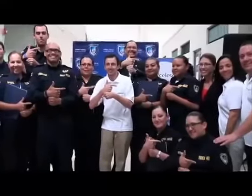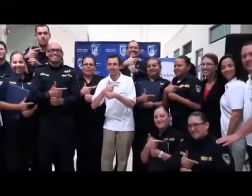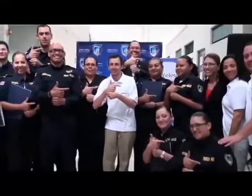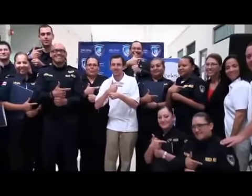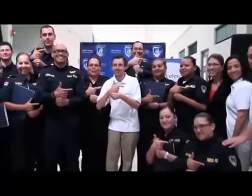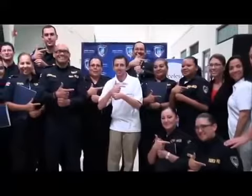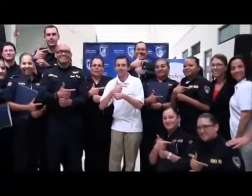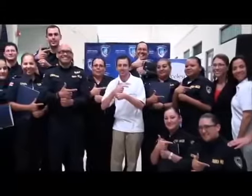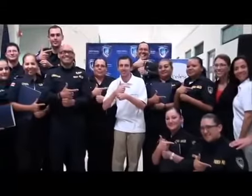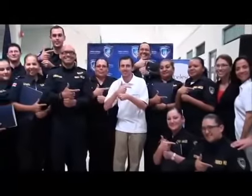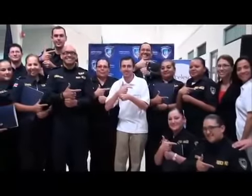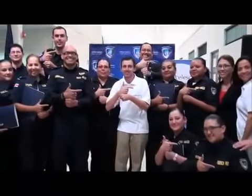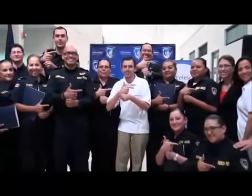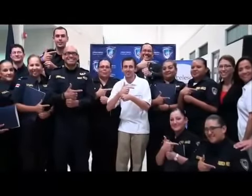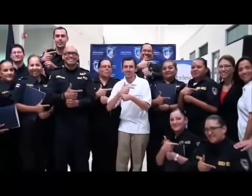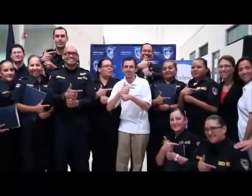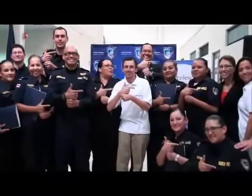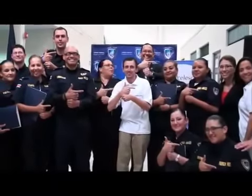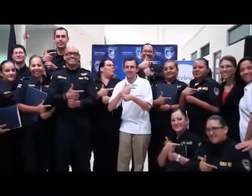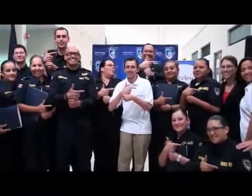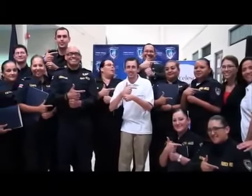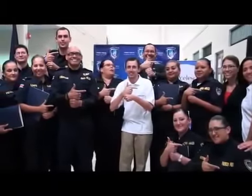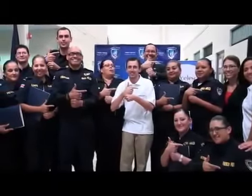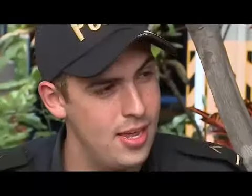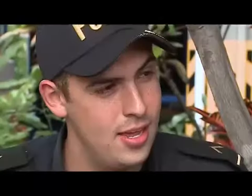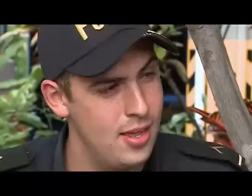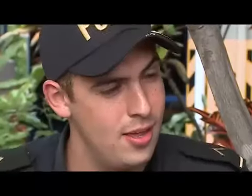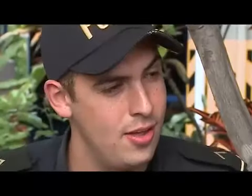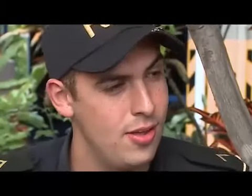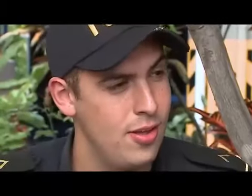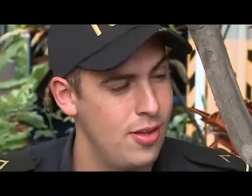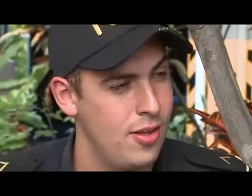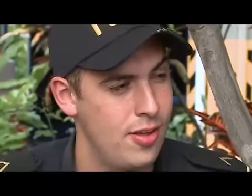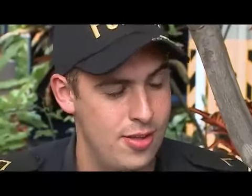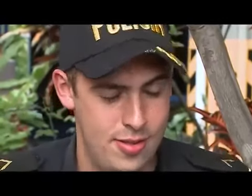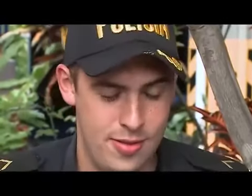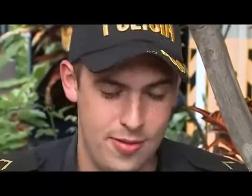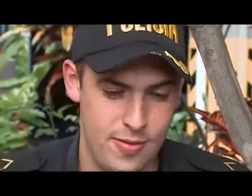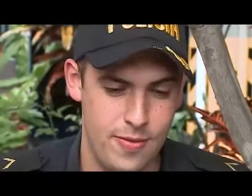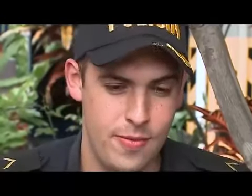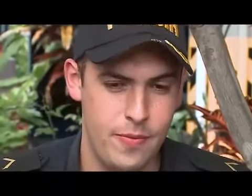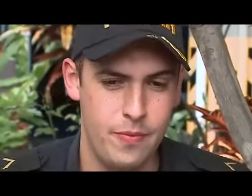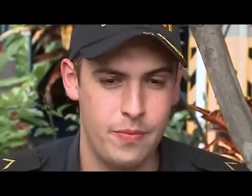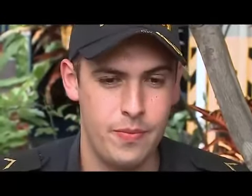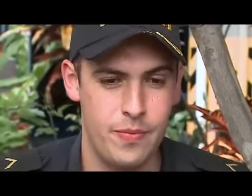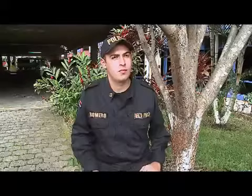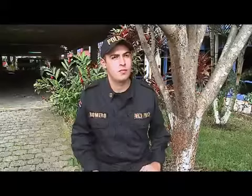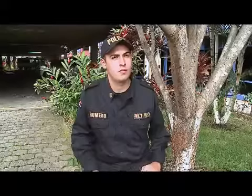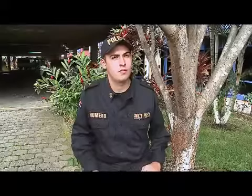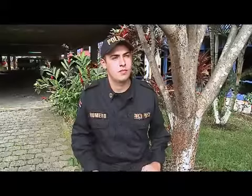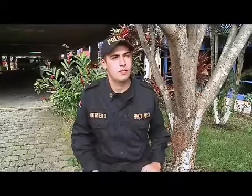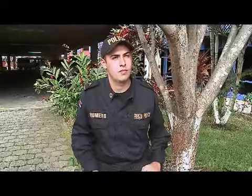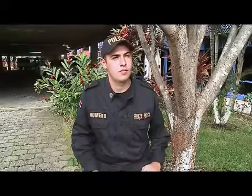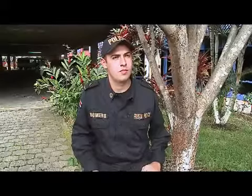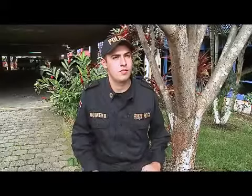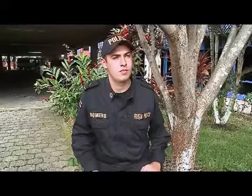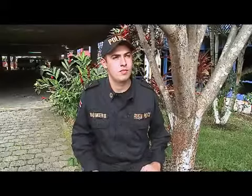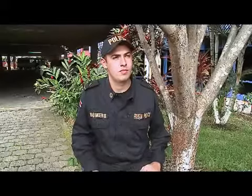Pública. Uno de ellos es Alonso Romero, quien desde niño quiso aprender el lenguaje de las señas, ya que su mamá es no oyente.